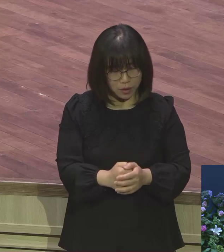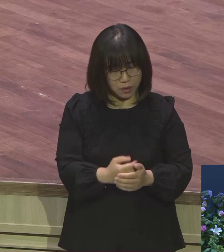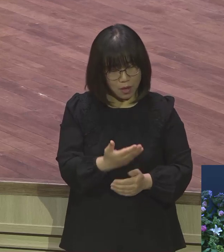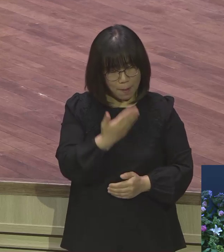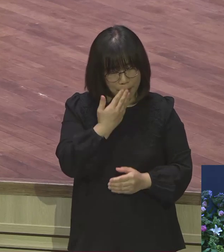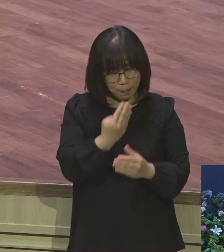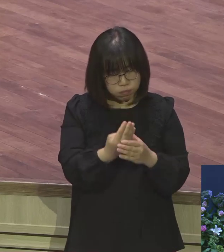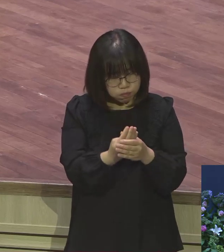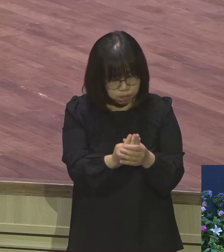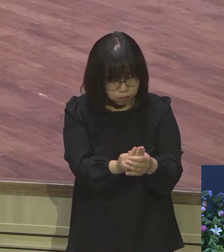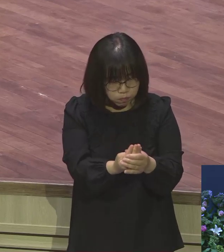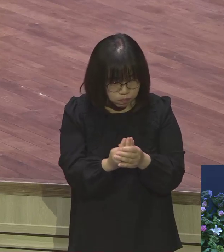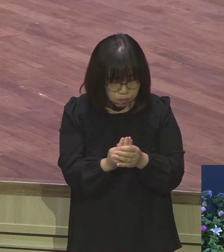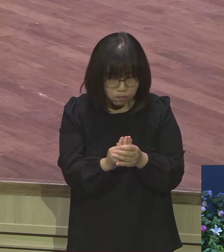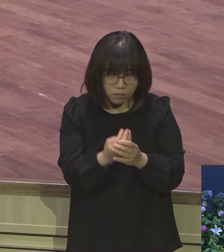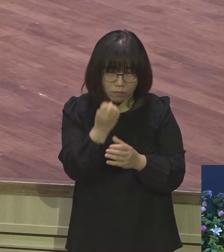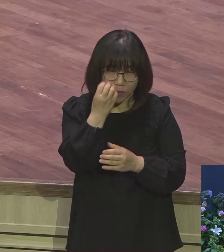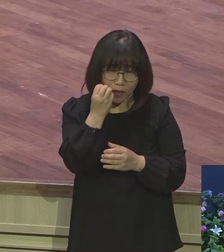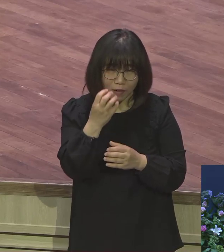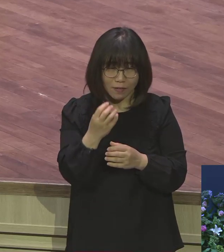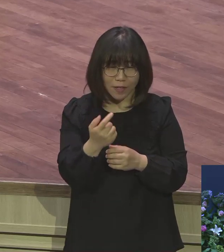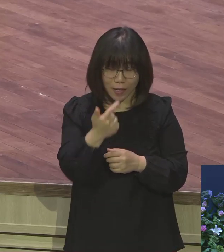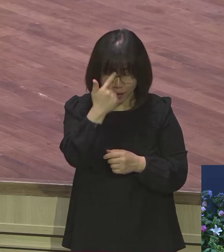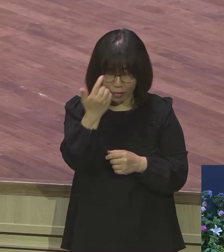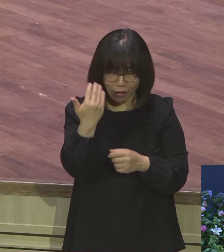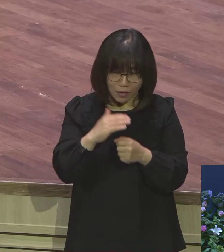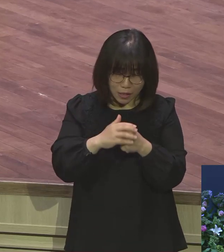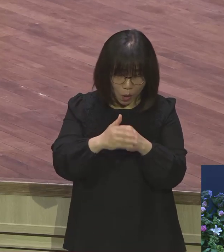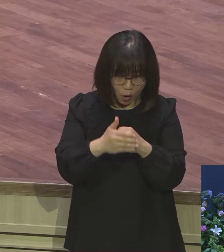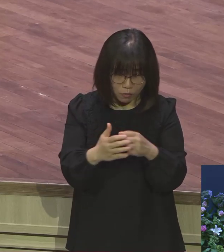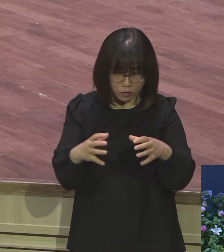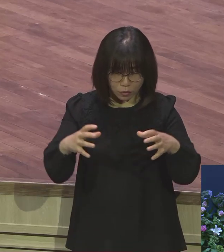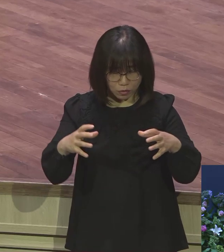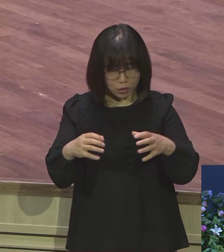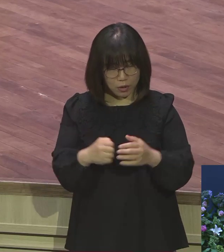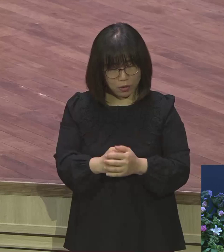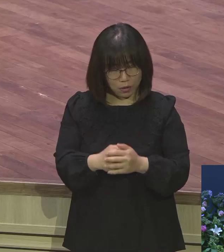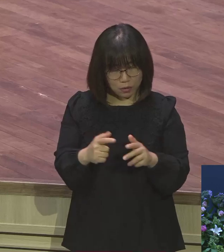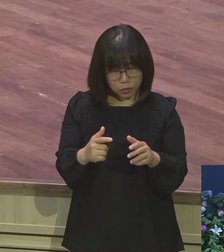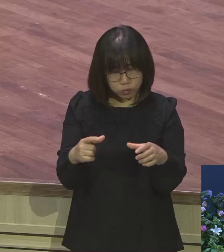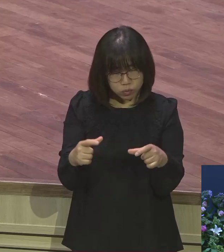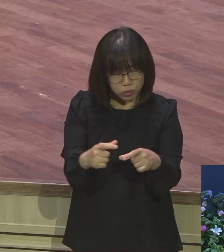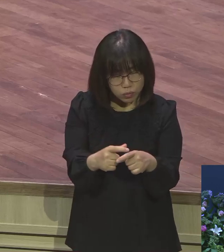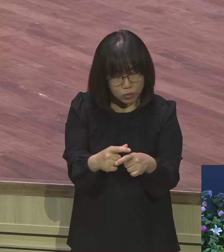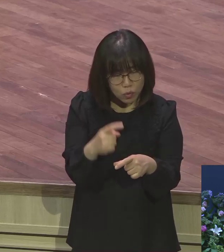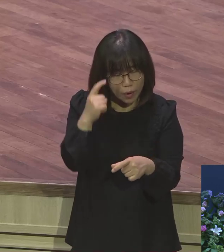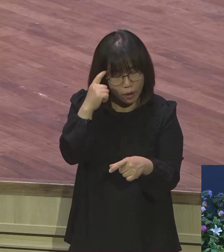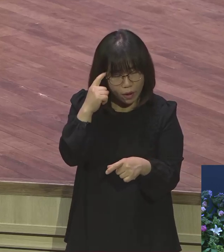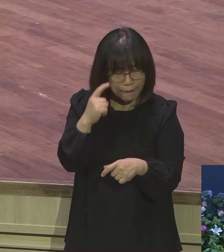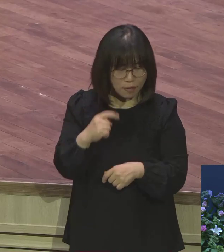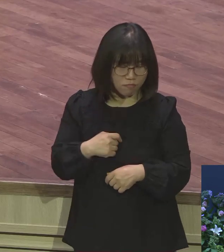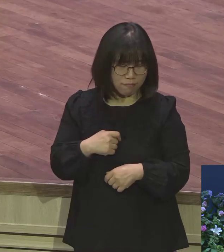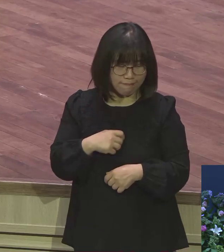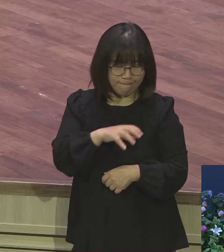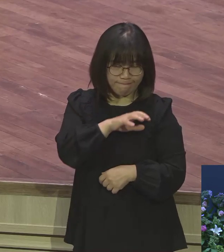이상하게 사과도 큰 거 주든 지금 영 작게 준단 말이에요 그러니까 계속 억지를 부르는 겁니다 이 시어머니가